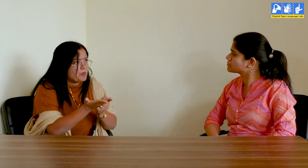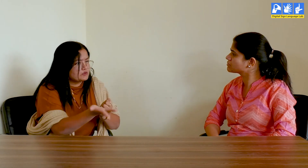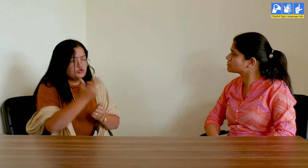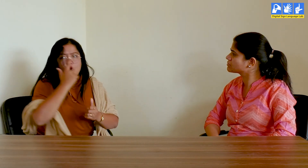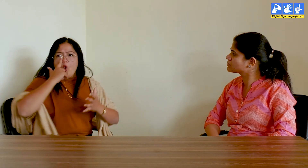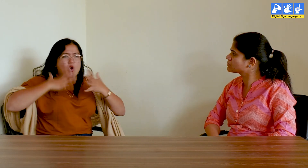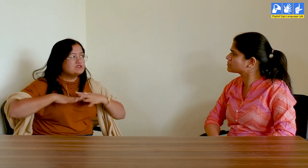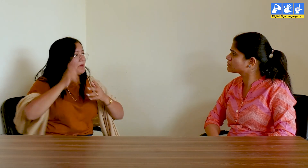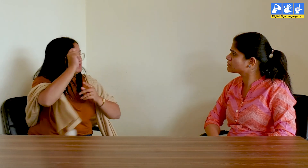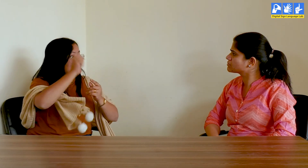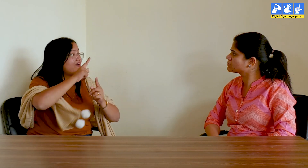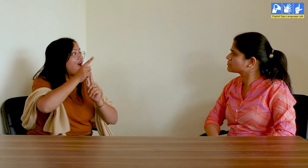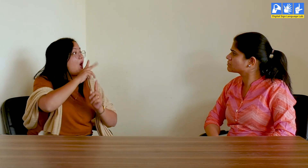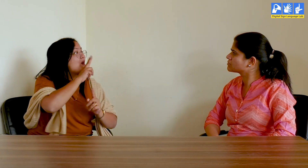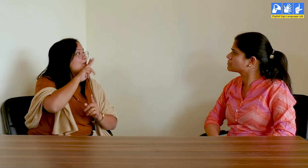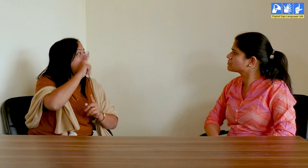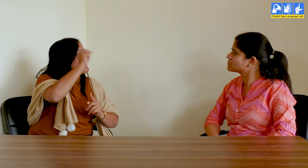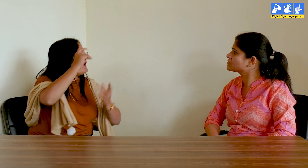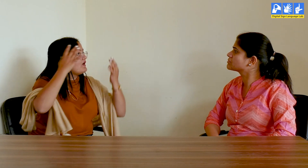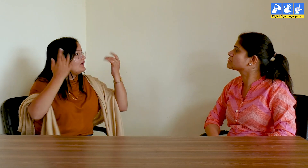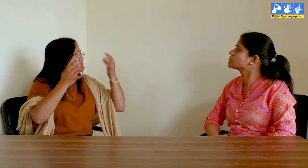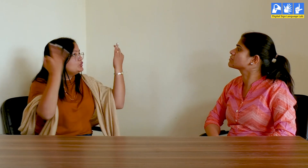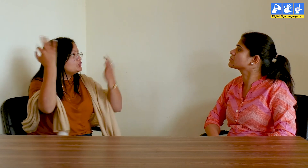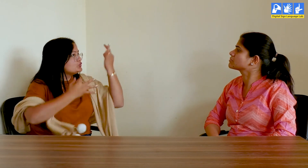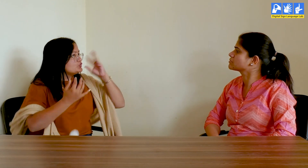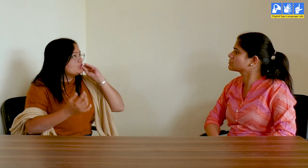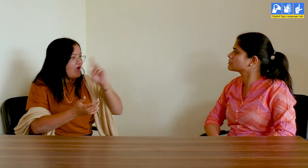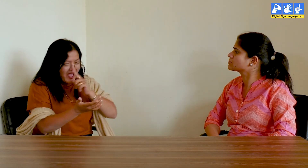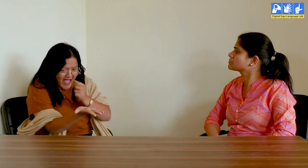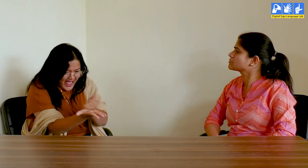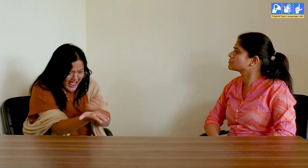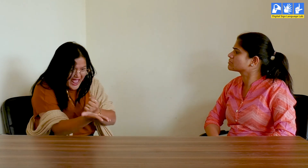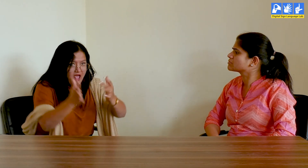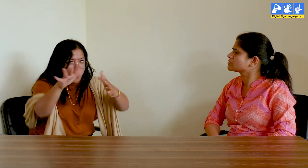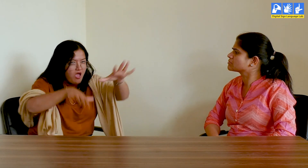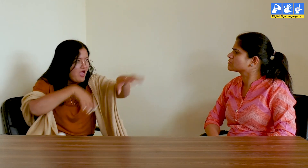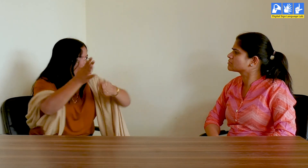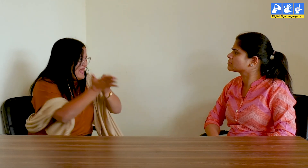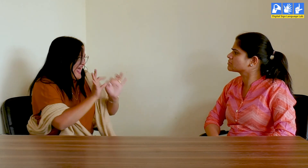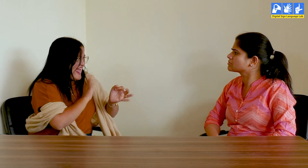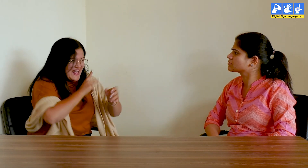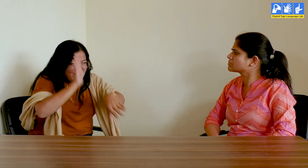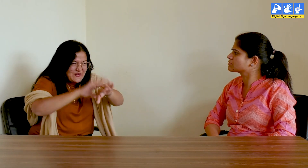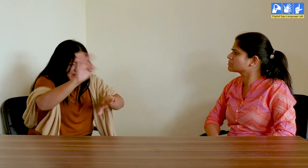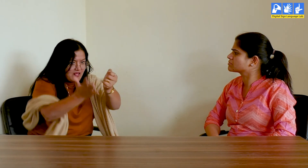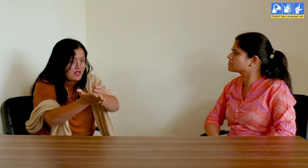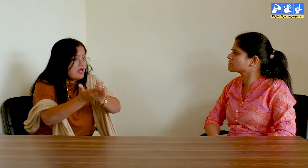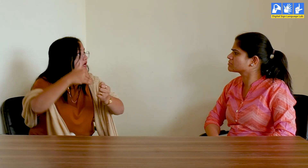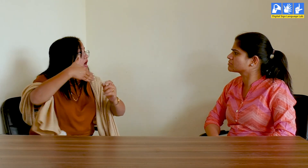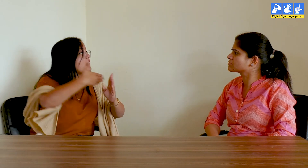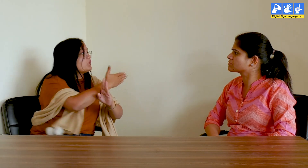बाचित करते हुए उनसे नही नहीं जानकरे साजा कर रहे थे और अब प्रत्यक्ष रूप से उनको जागरूग कर रहे थे